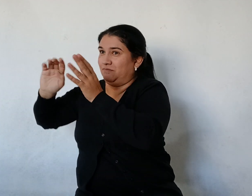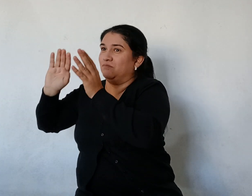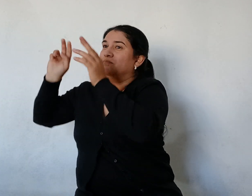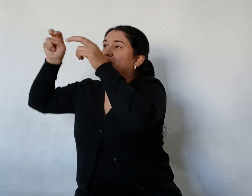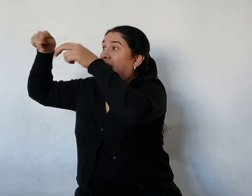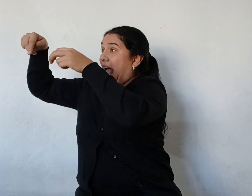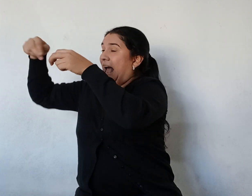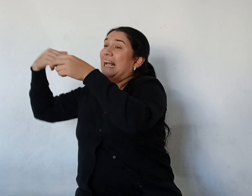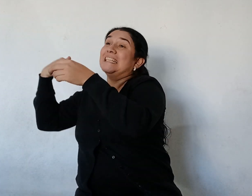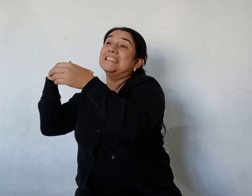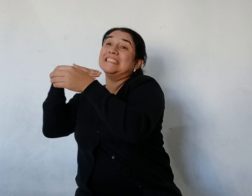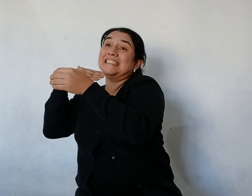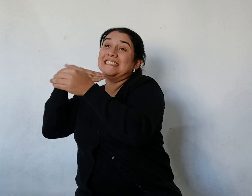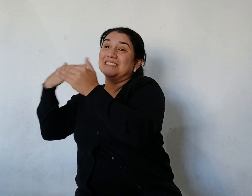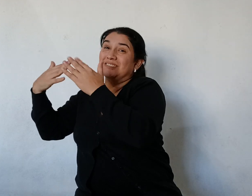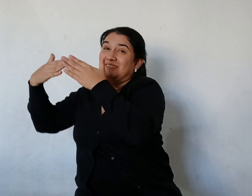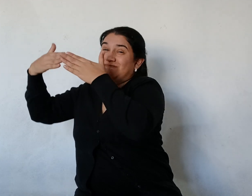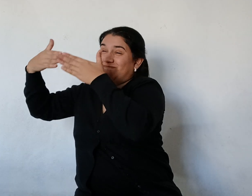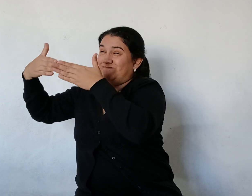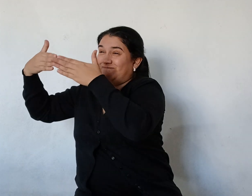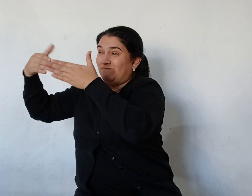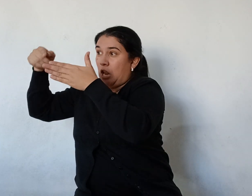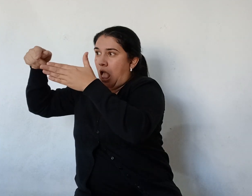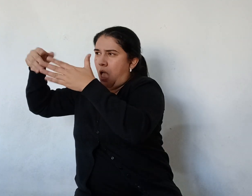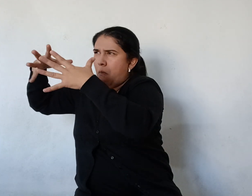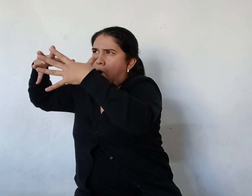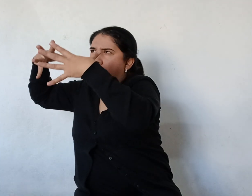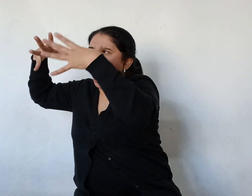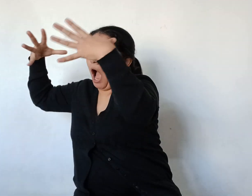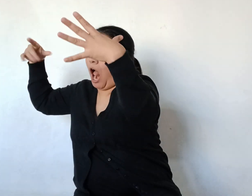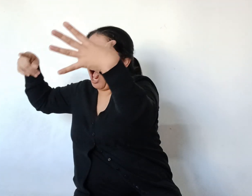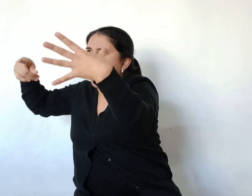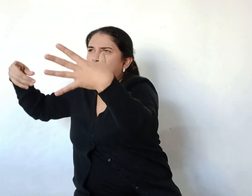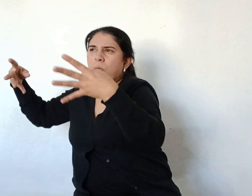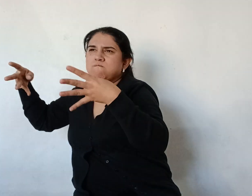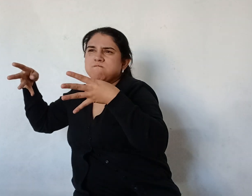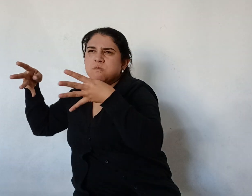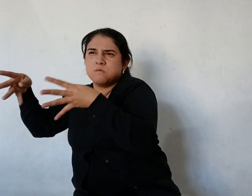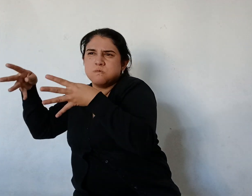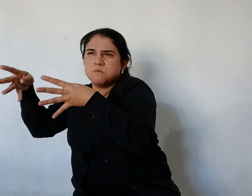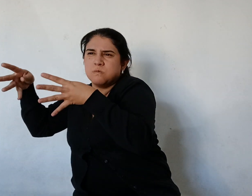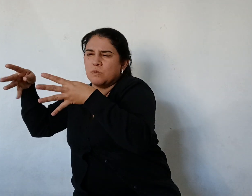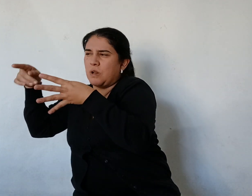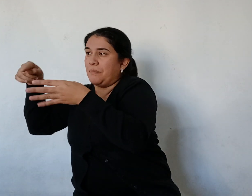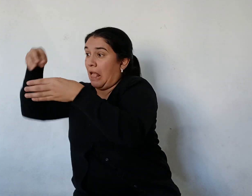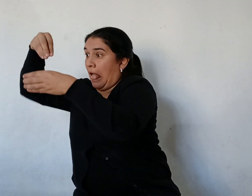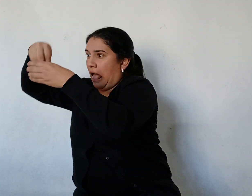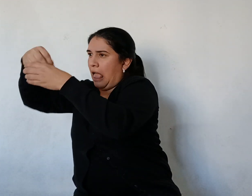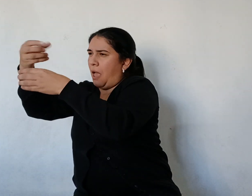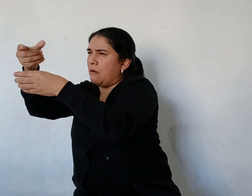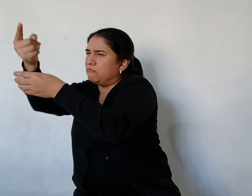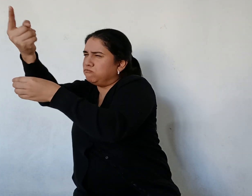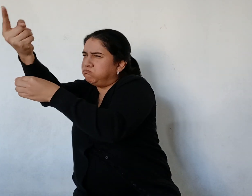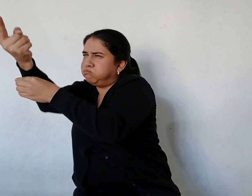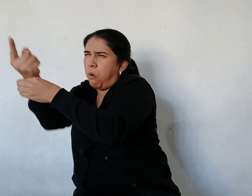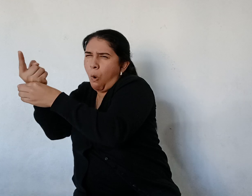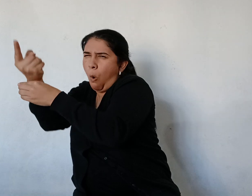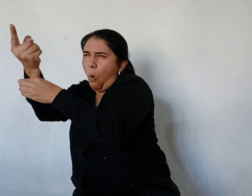de guerra Un acorazado Con terribles cañones El viejo yacarés sabio Que había ido una